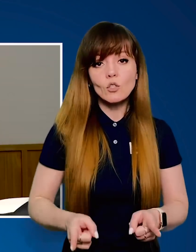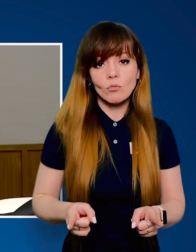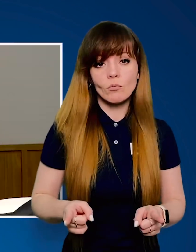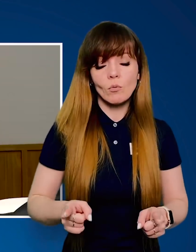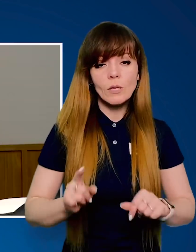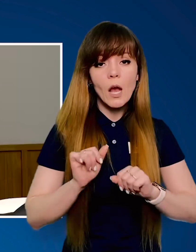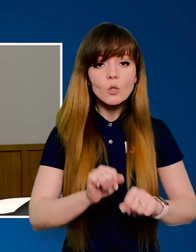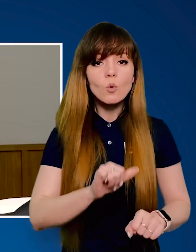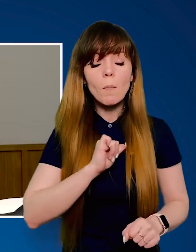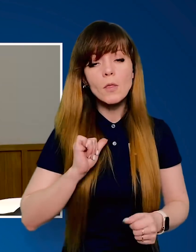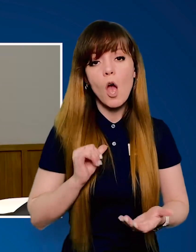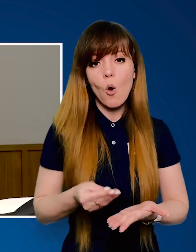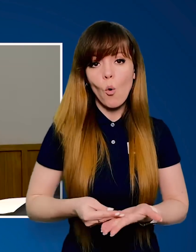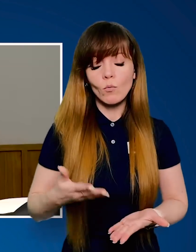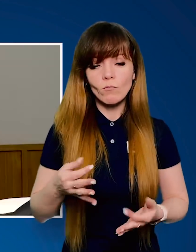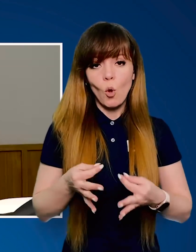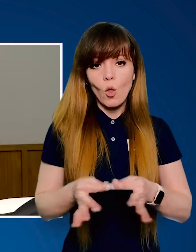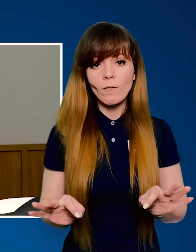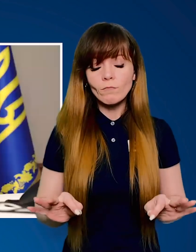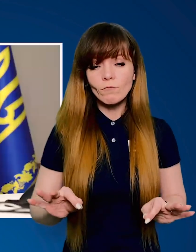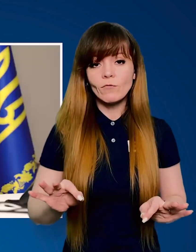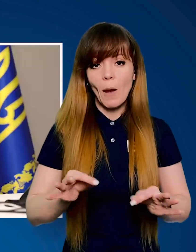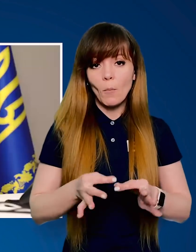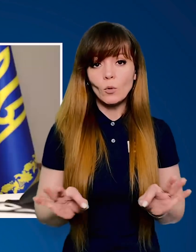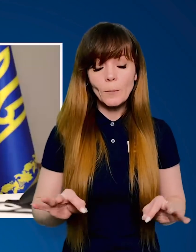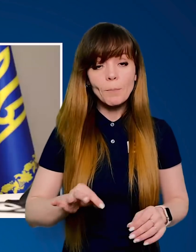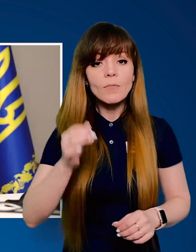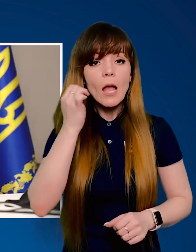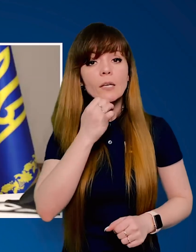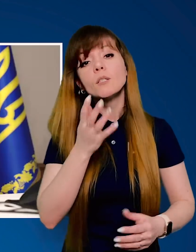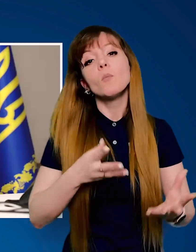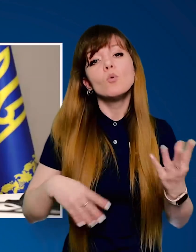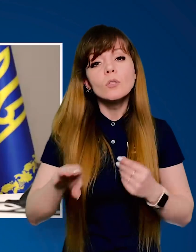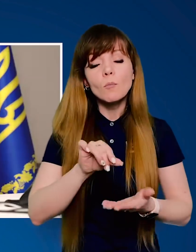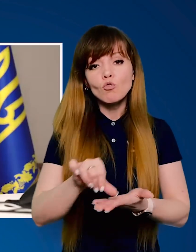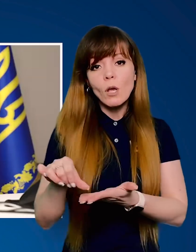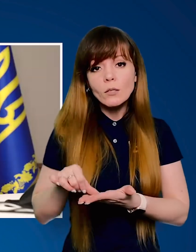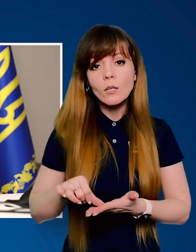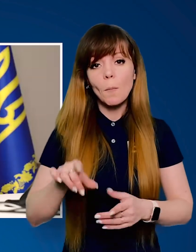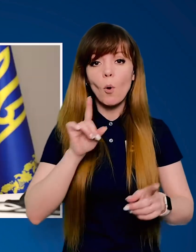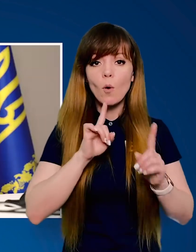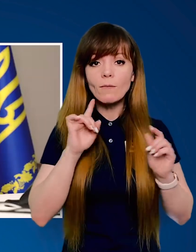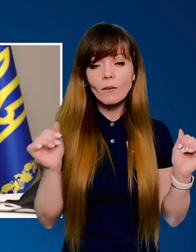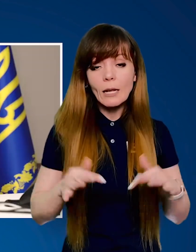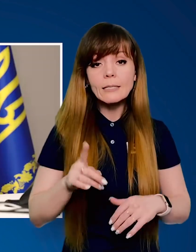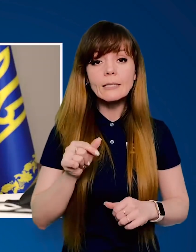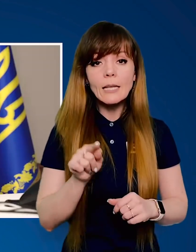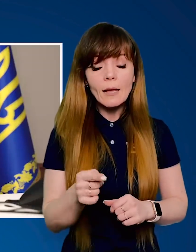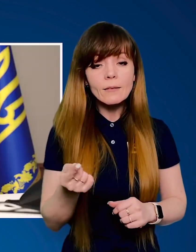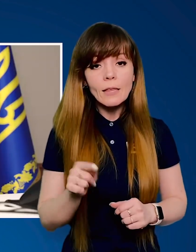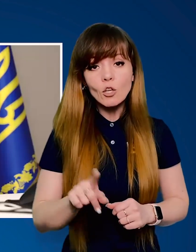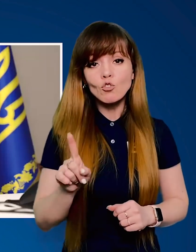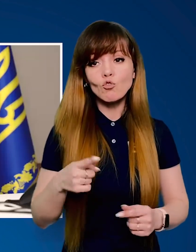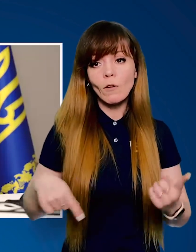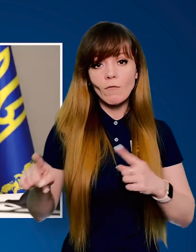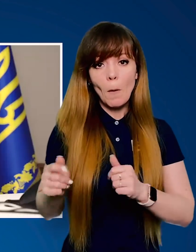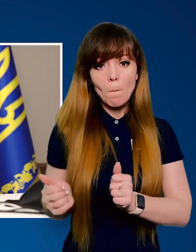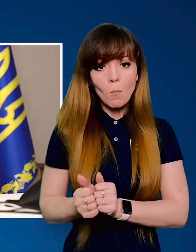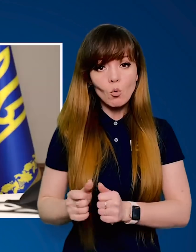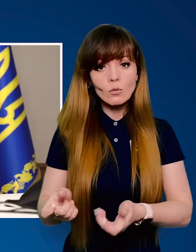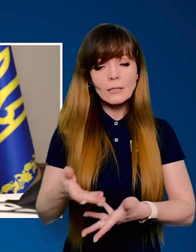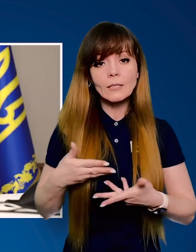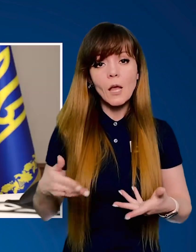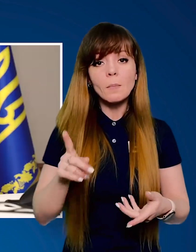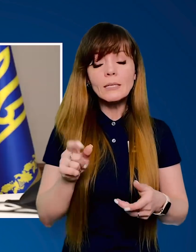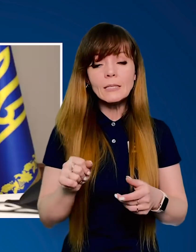захисником найголовнішого – свободи. Вдячний усім учасникам конференції за те, що ви поруч із нами